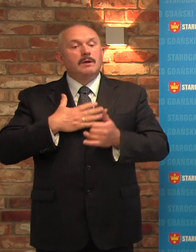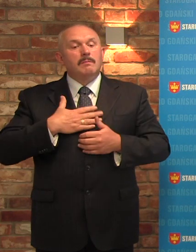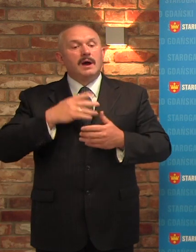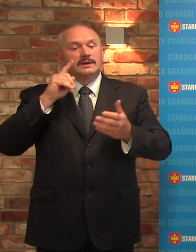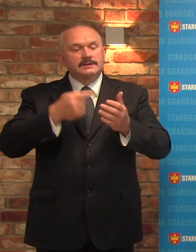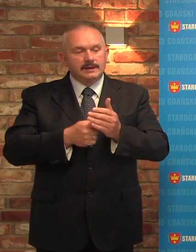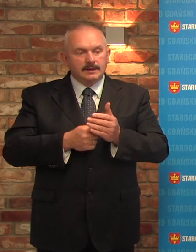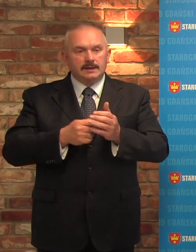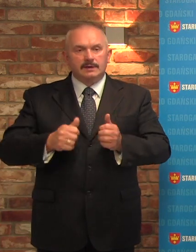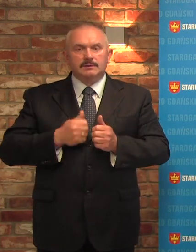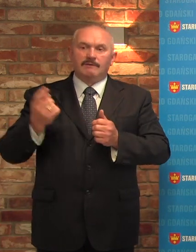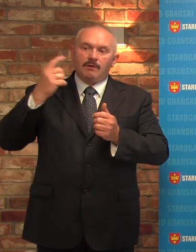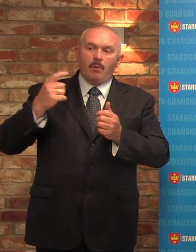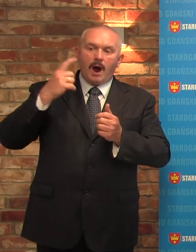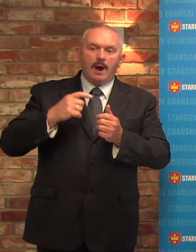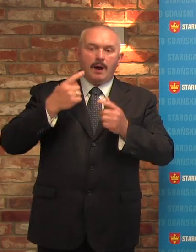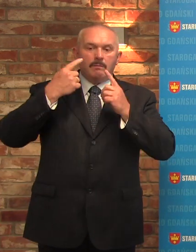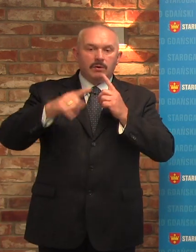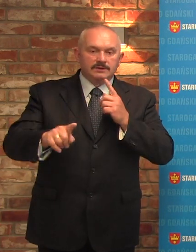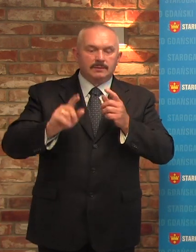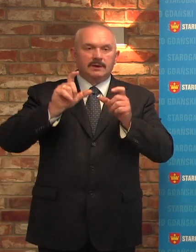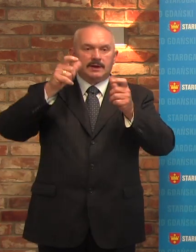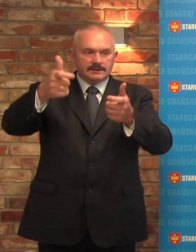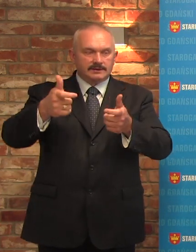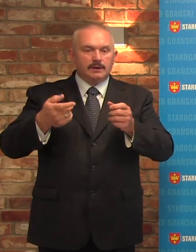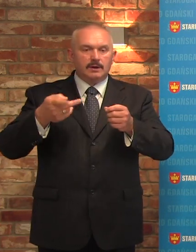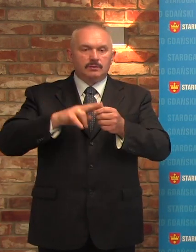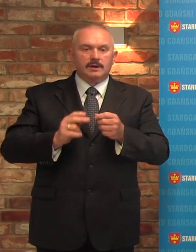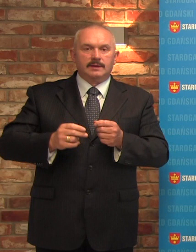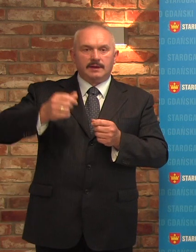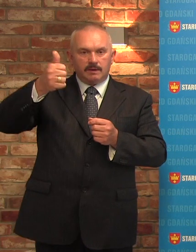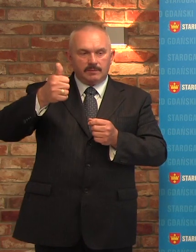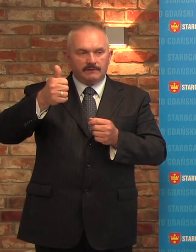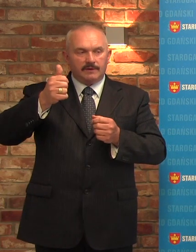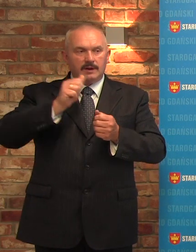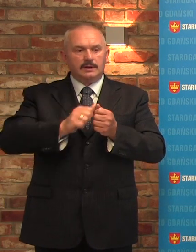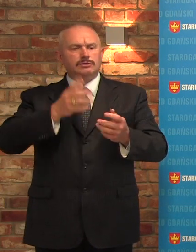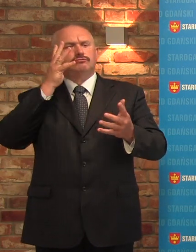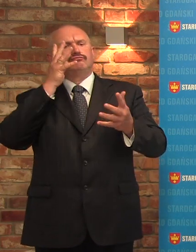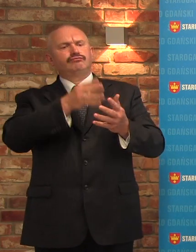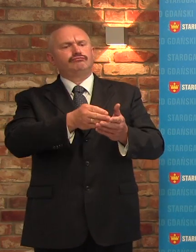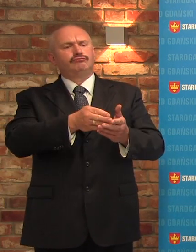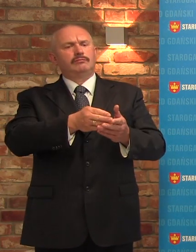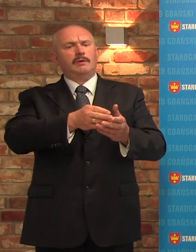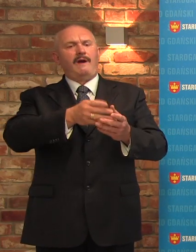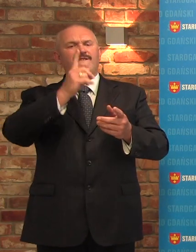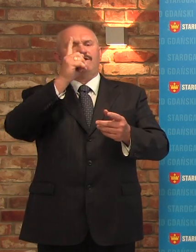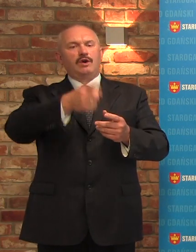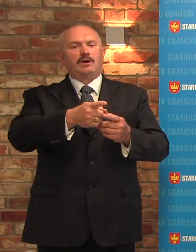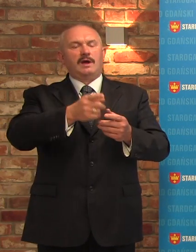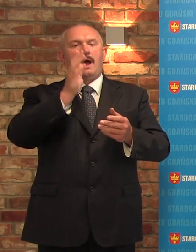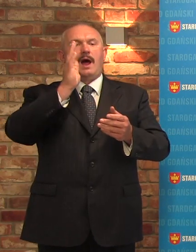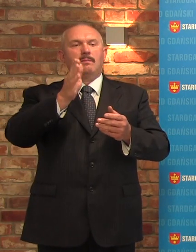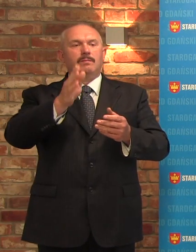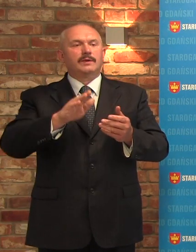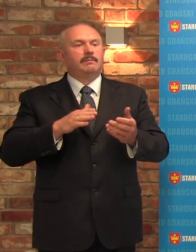Pan Prezydent, ściąganie posła z Gdańska, który najpierw stawia o sąd, a potem składa pisu do Prezydenta,